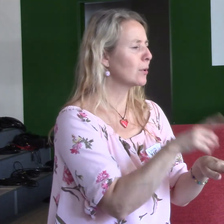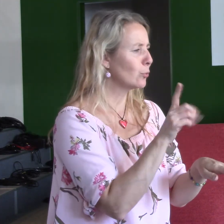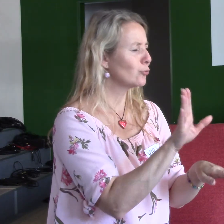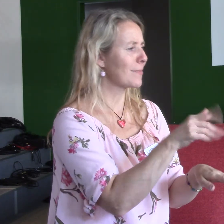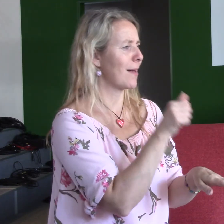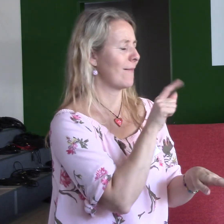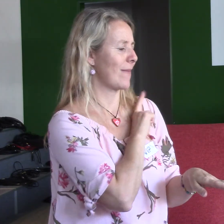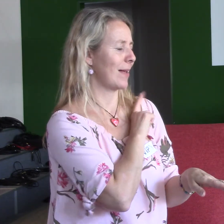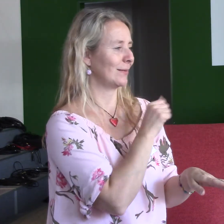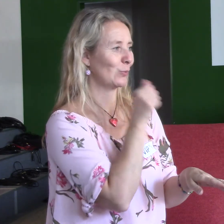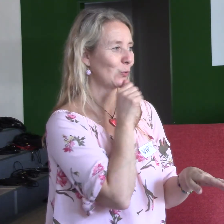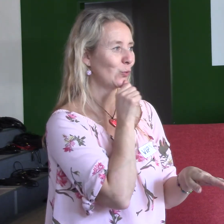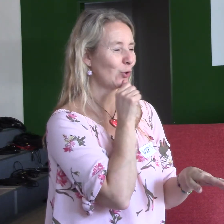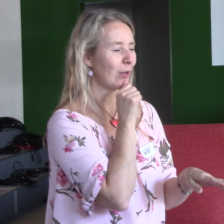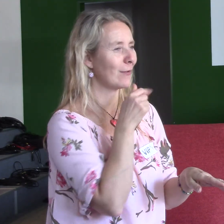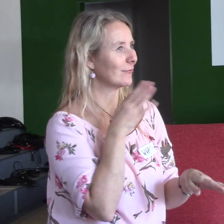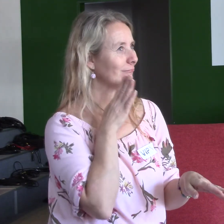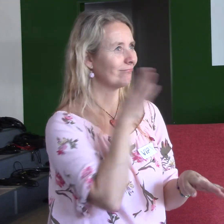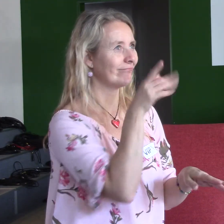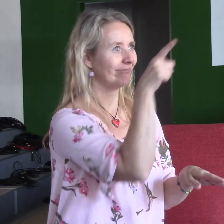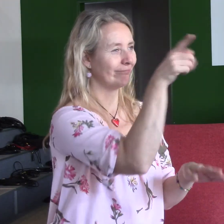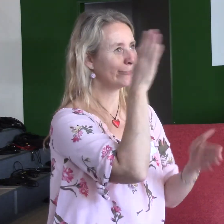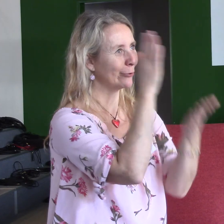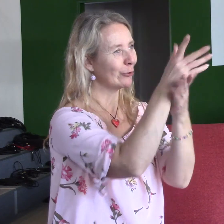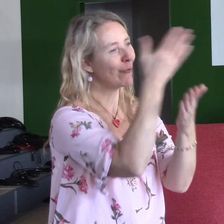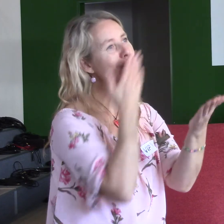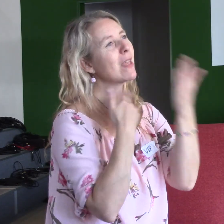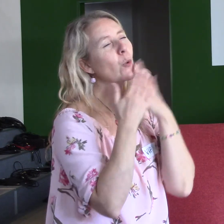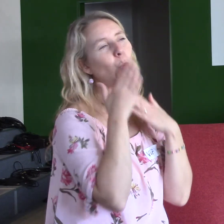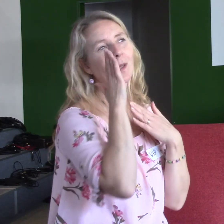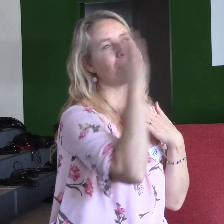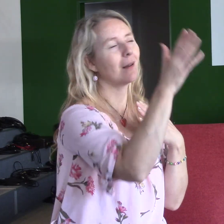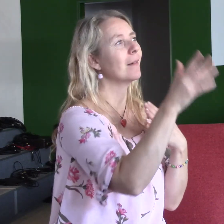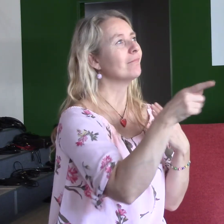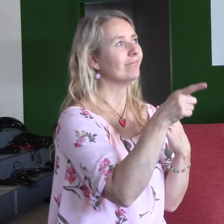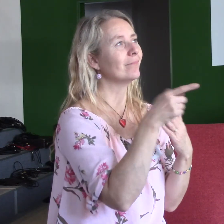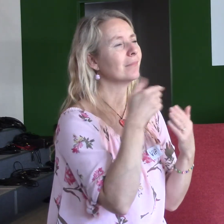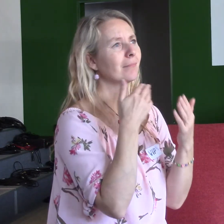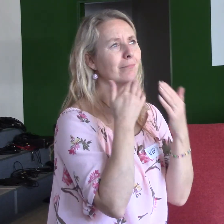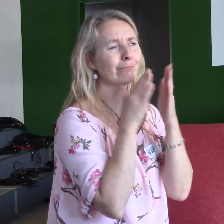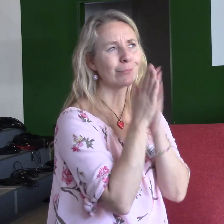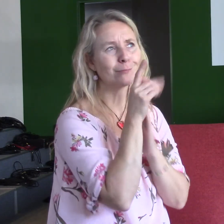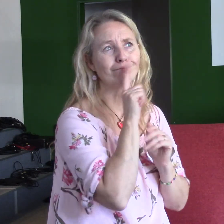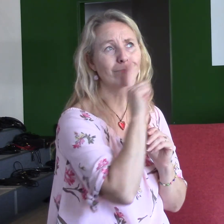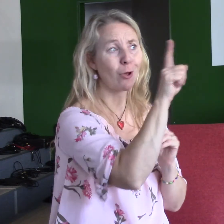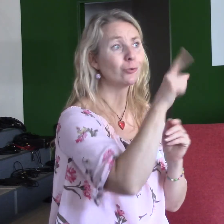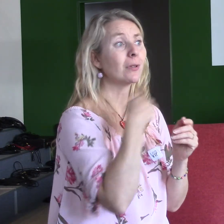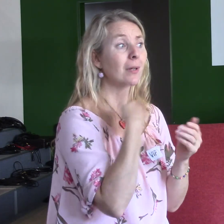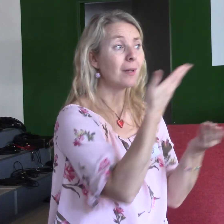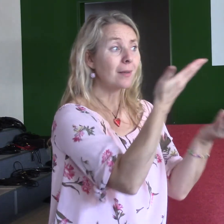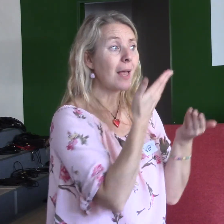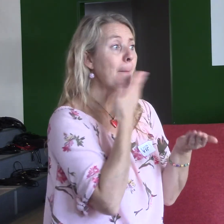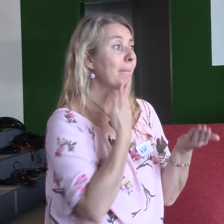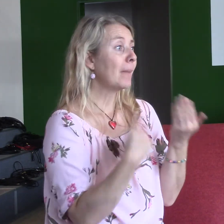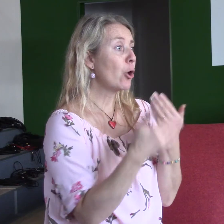vyrostli v lidi, kteří tě milují a kteří tě následují. A dej nám milost tomu, ať můžeme předat ten štafetový kolík